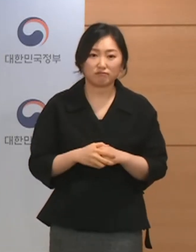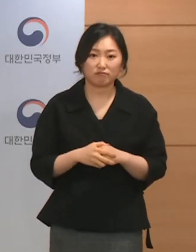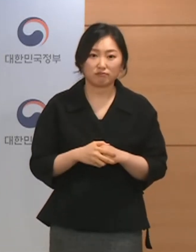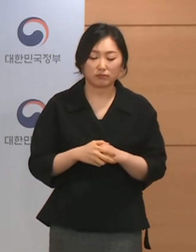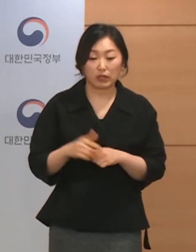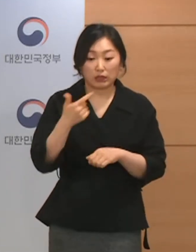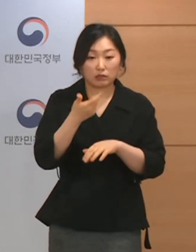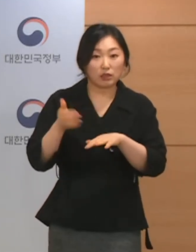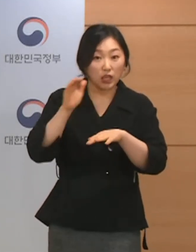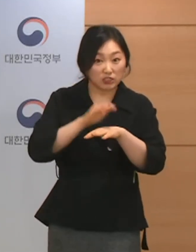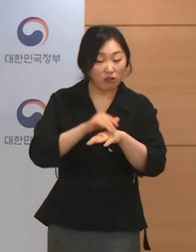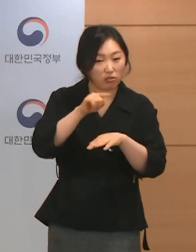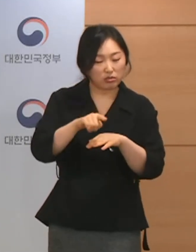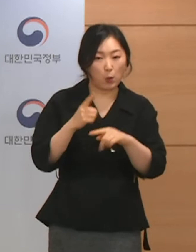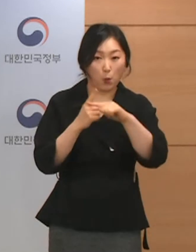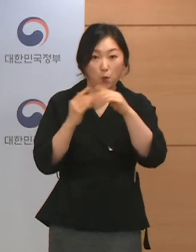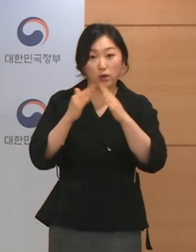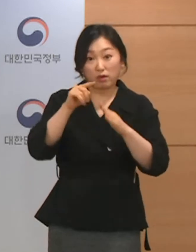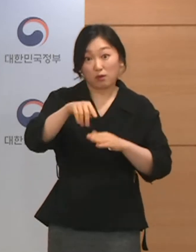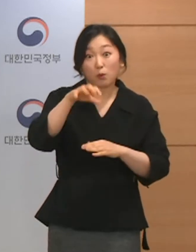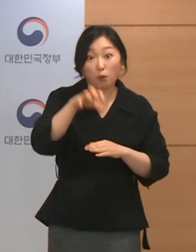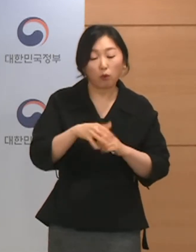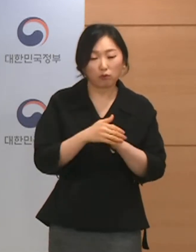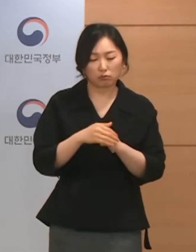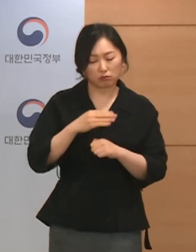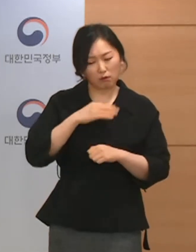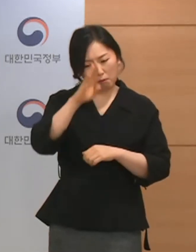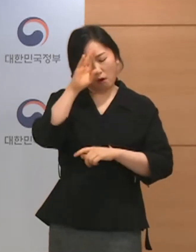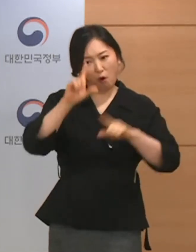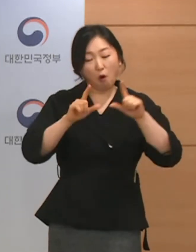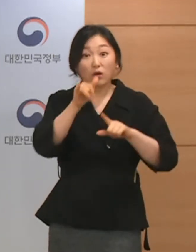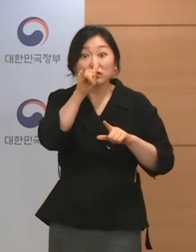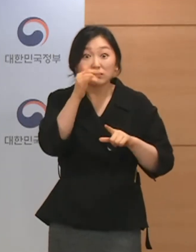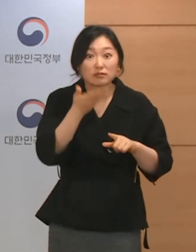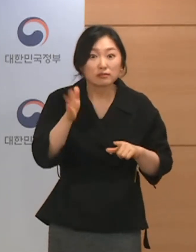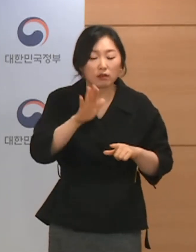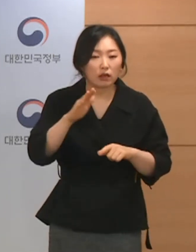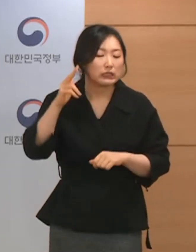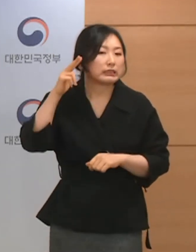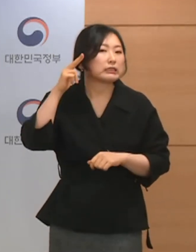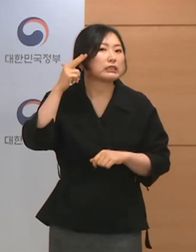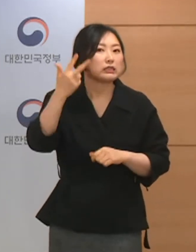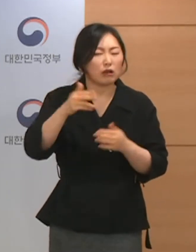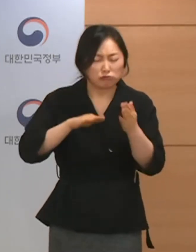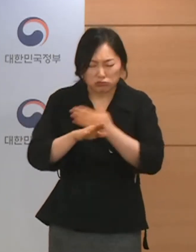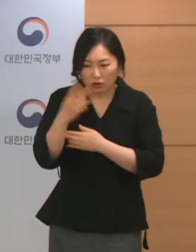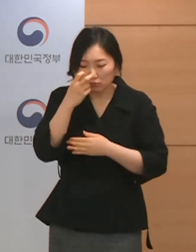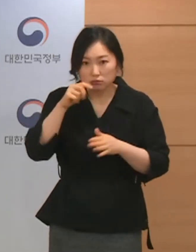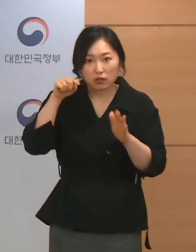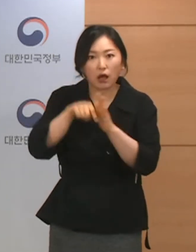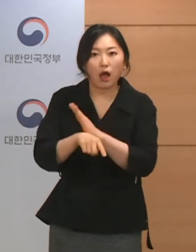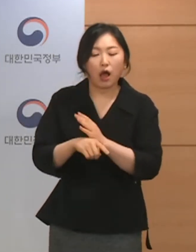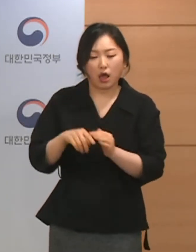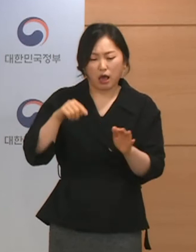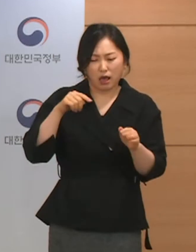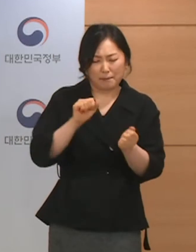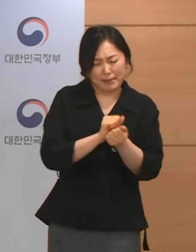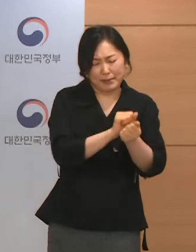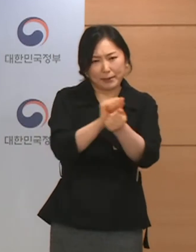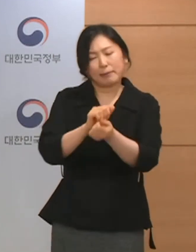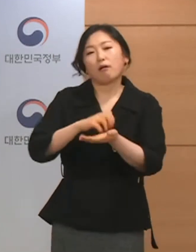대전 유성규의 한 교회에서도 증상 발현 후 7일이 경과하며 70여 명 이상의